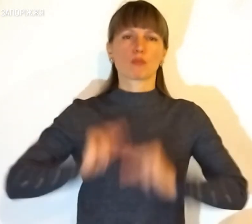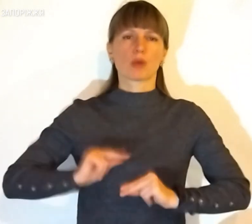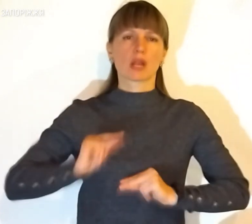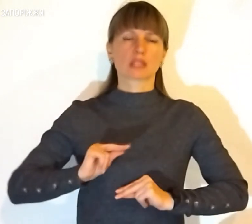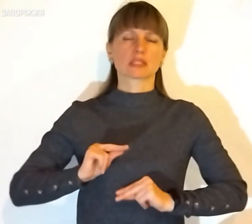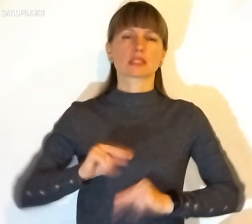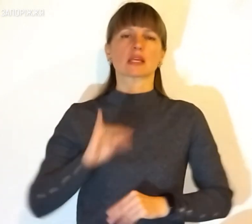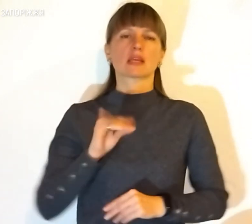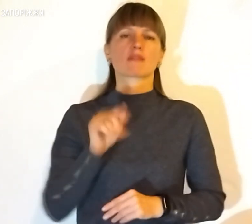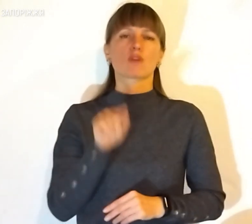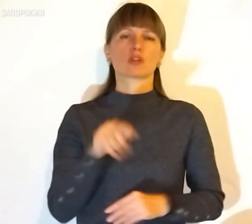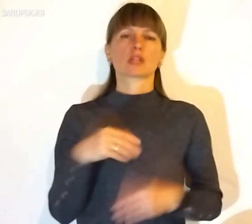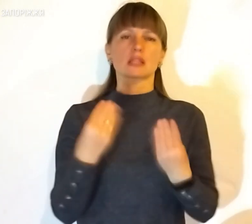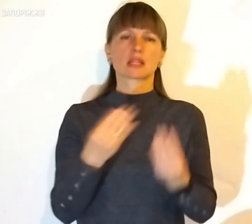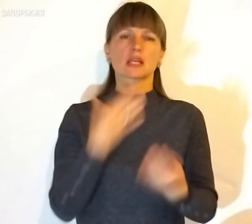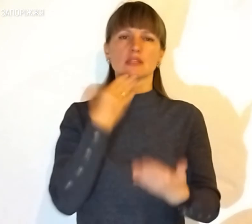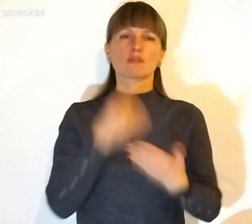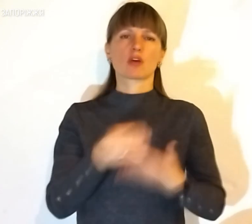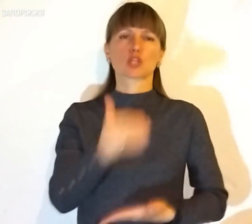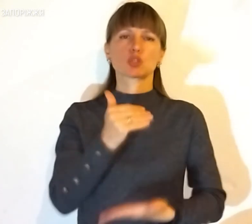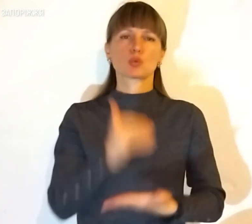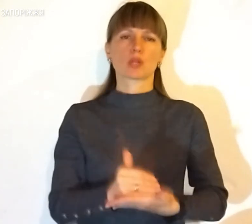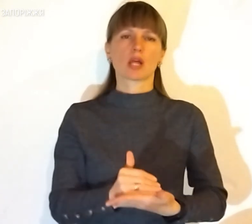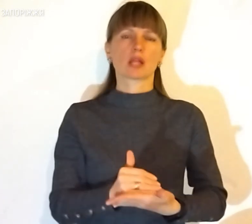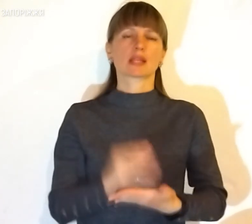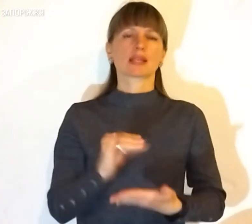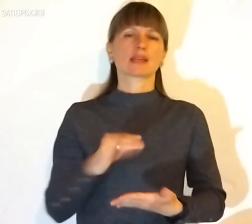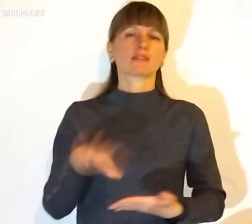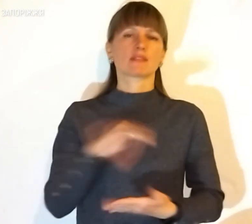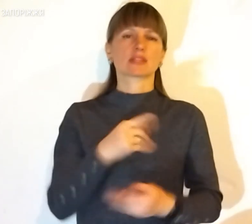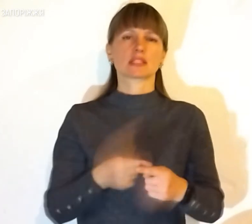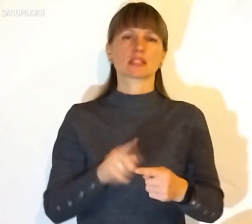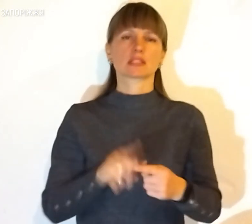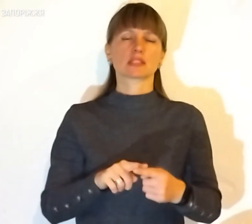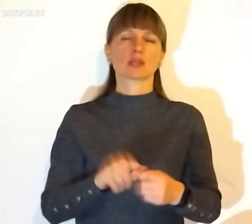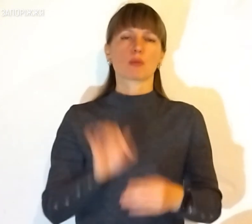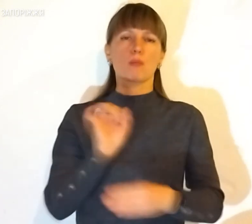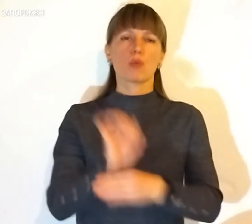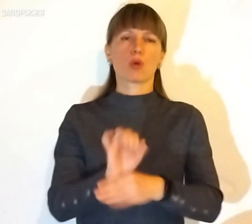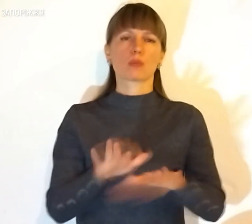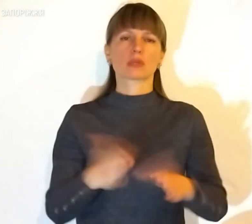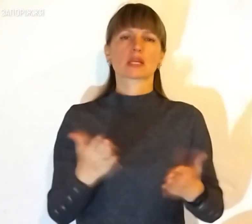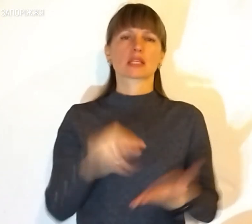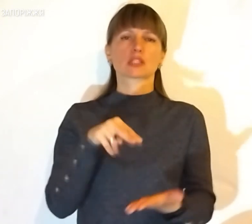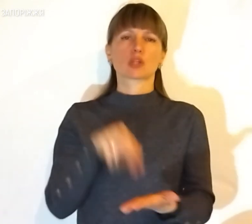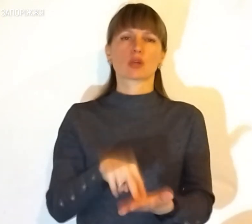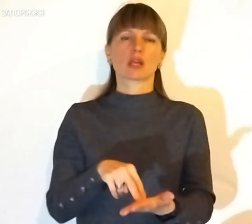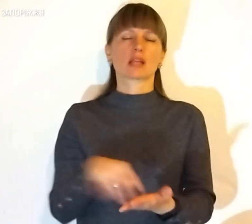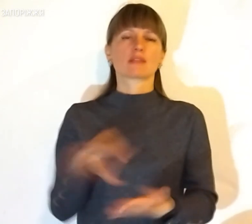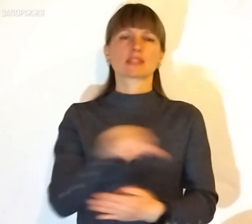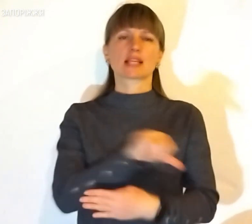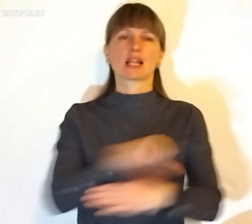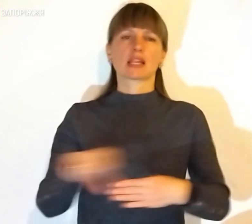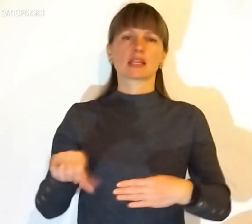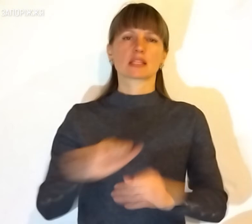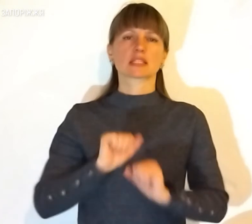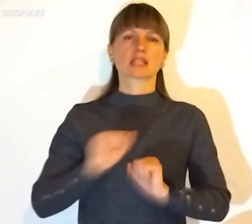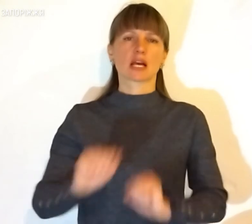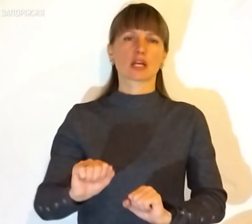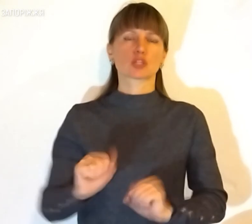і вона дає свої влади, результати. всі ті блокпости, які стоять, всі лінії захисту,